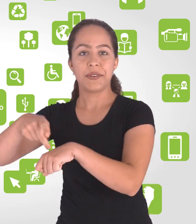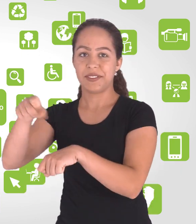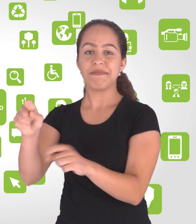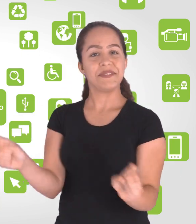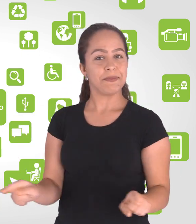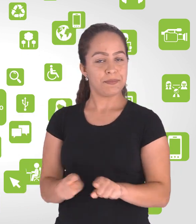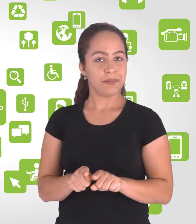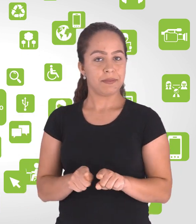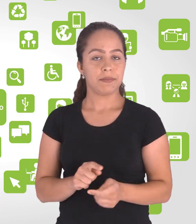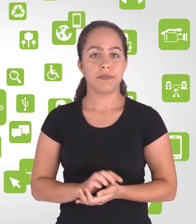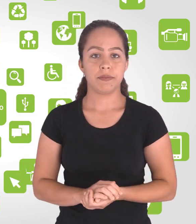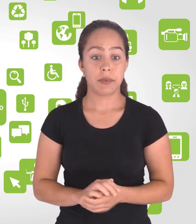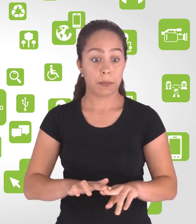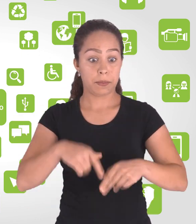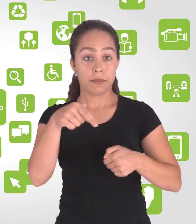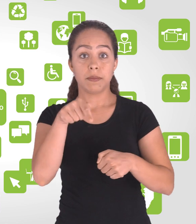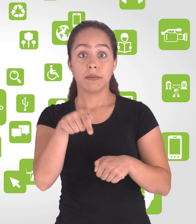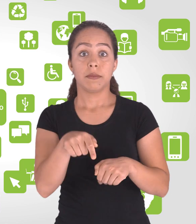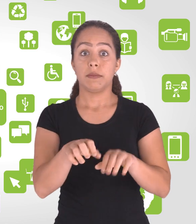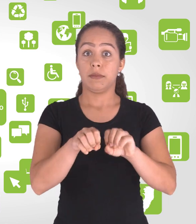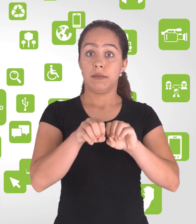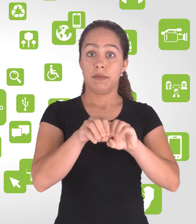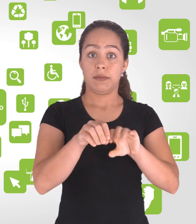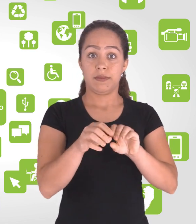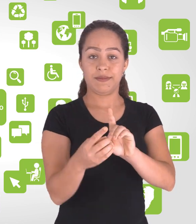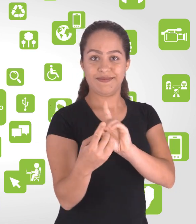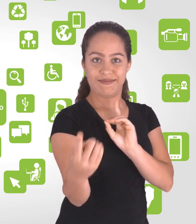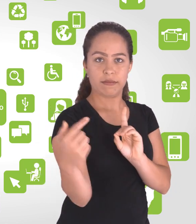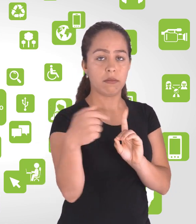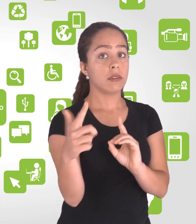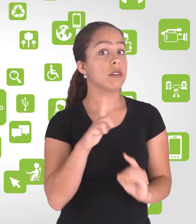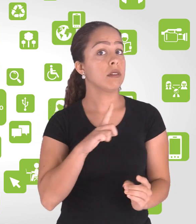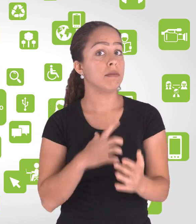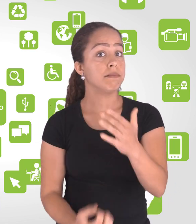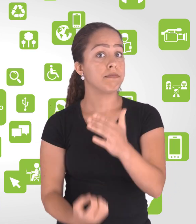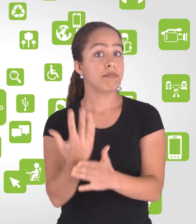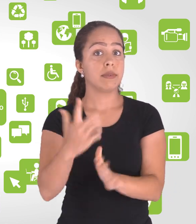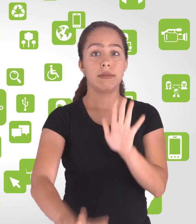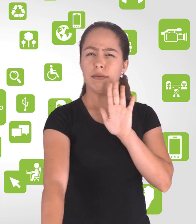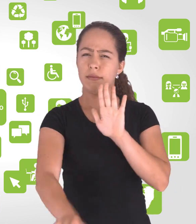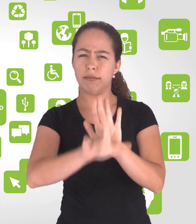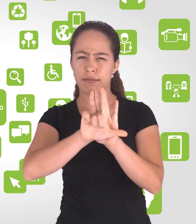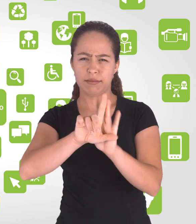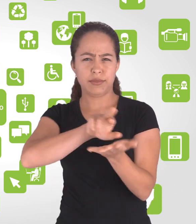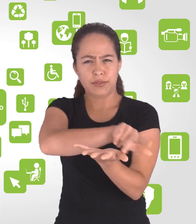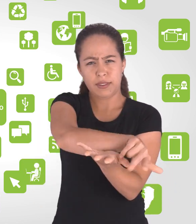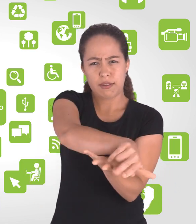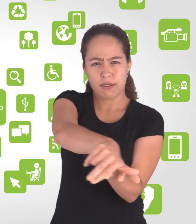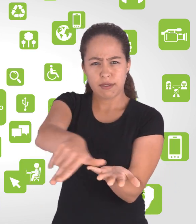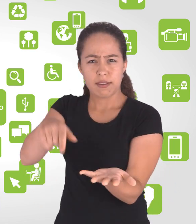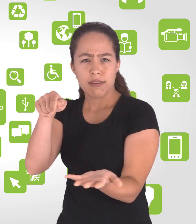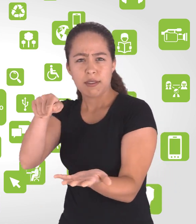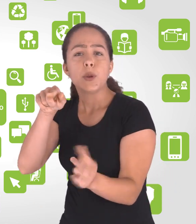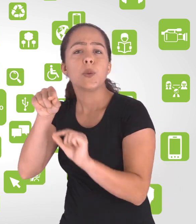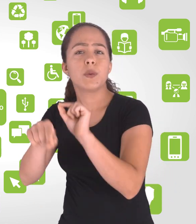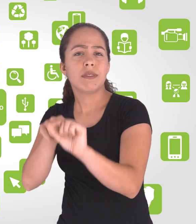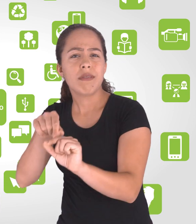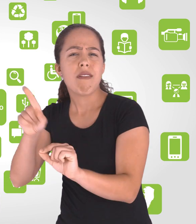possibilidade de utilização dessa modalidade de ensino para todos os níveis de educação, desde o ensino básico até a pós-graduação.